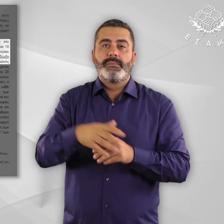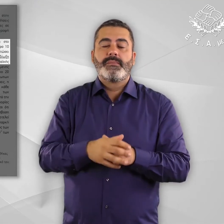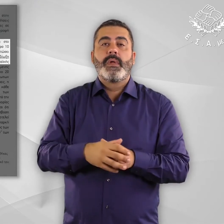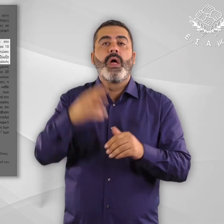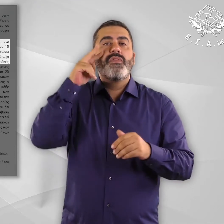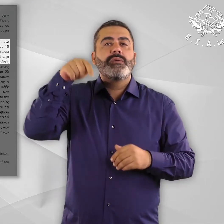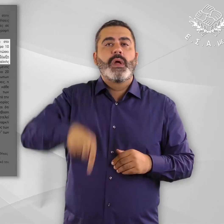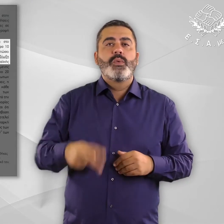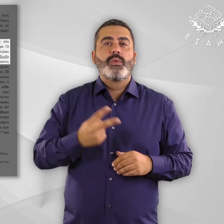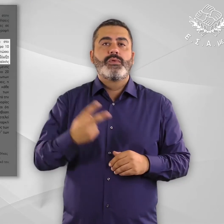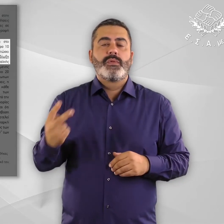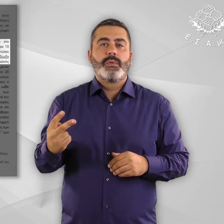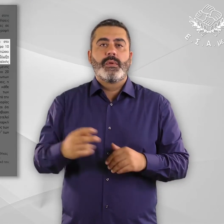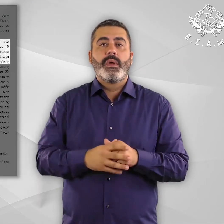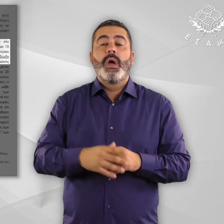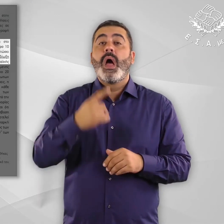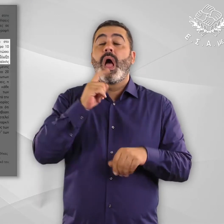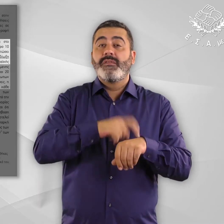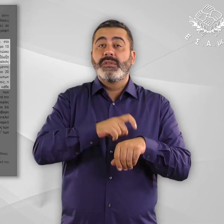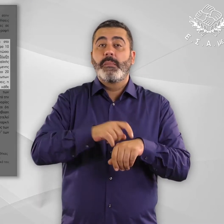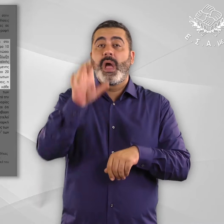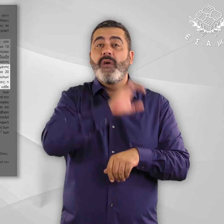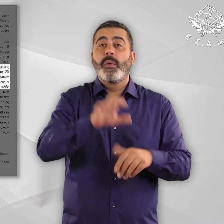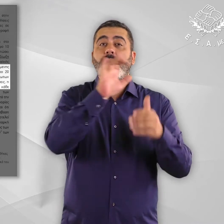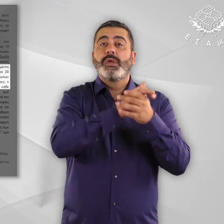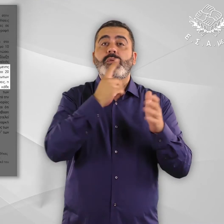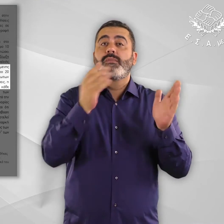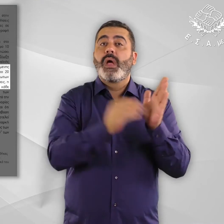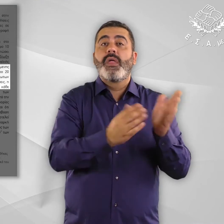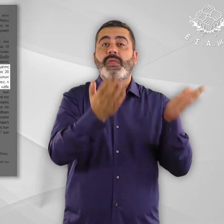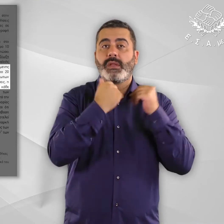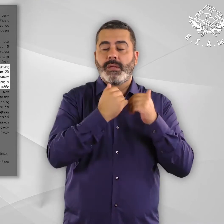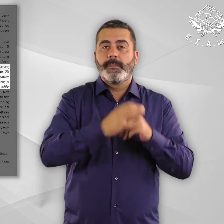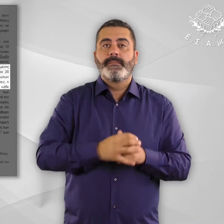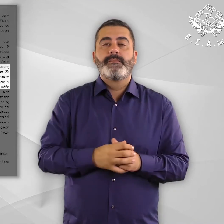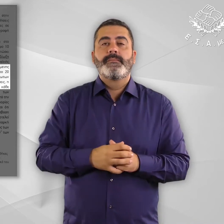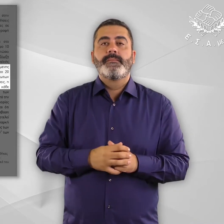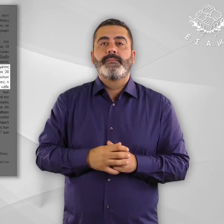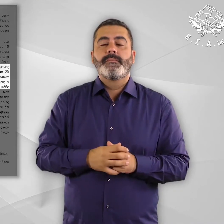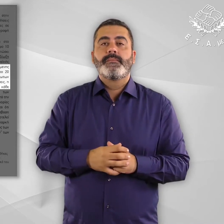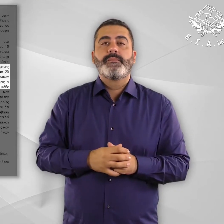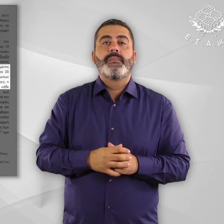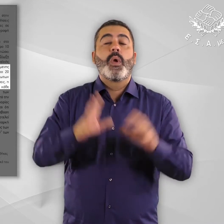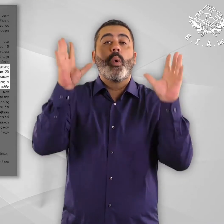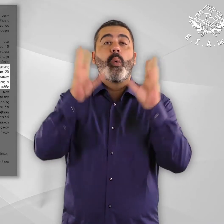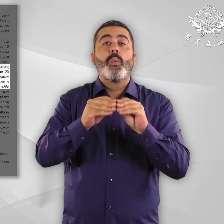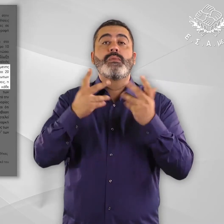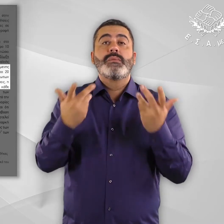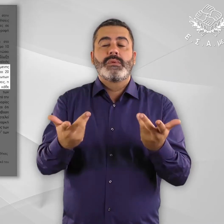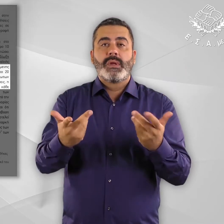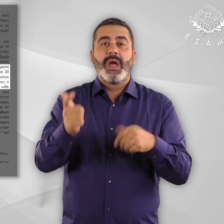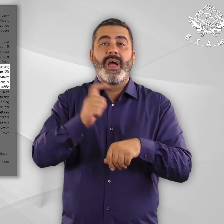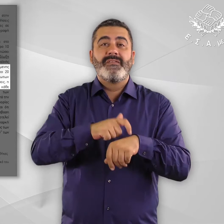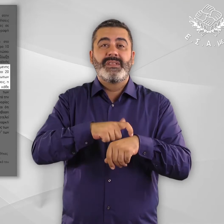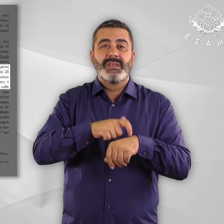παρότι δεν υπήρχε στο κείμενο της Ευρωπαϊκής Οδηγίας. Επιπροσθέτως, ως προς το περιεχόμενο της παραχόμενης προστασίας